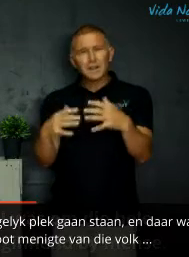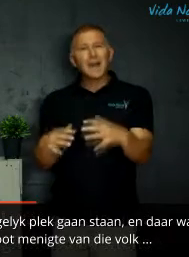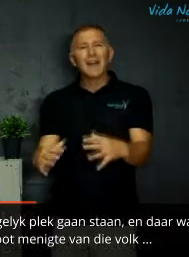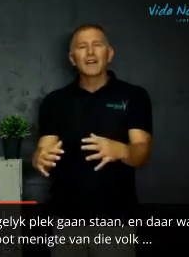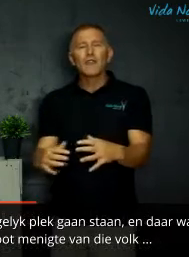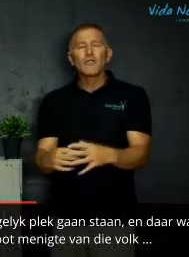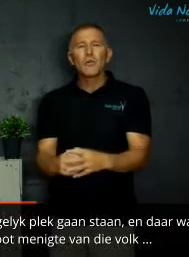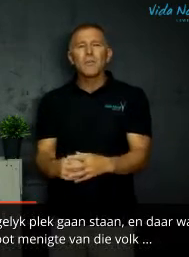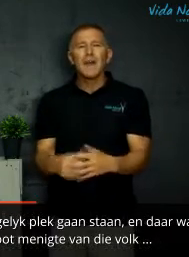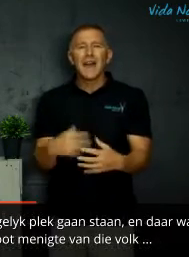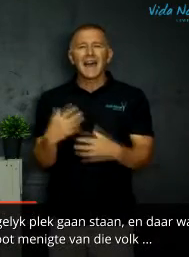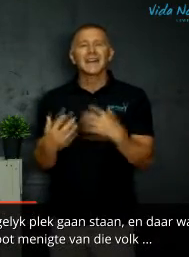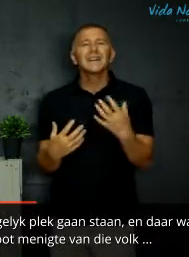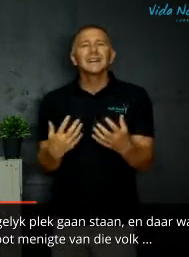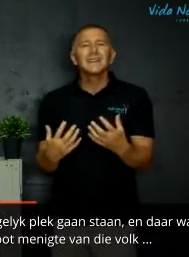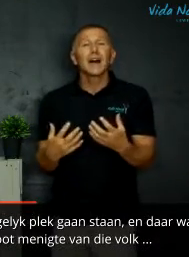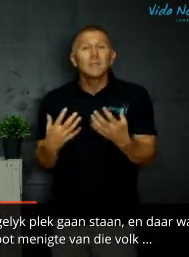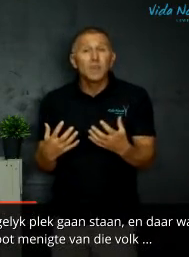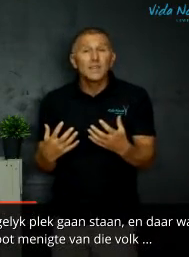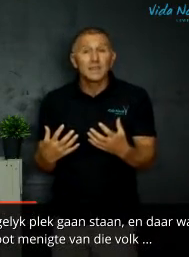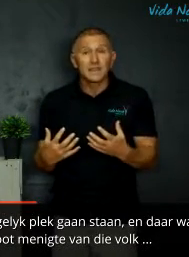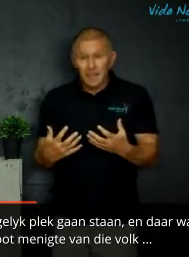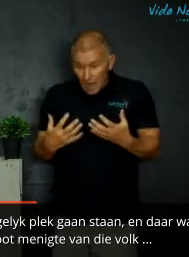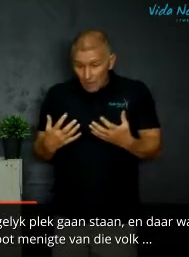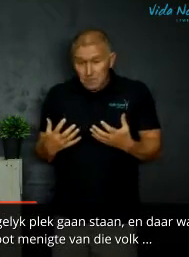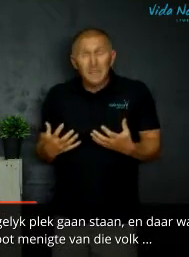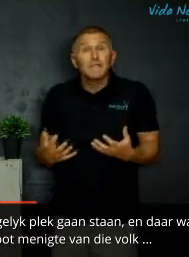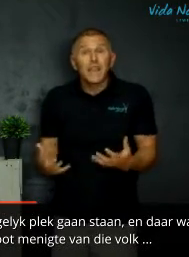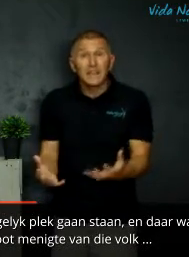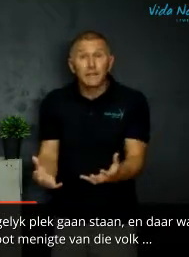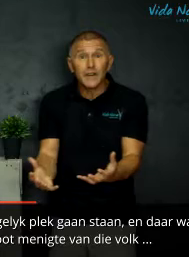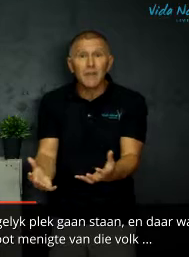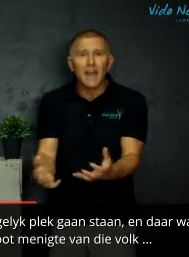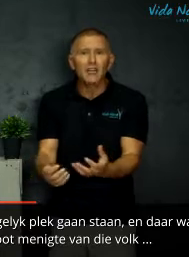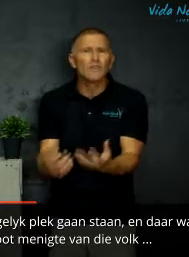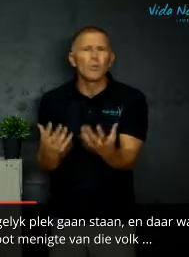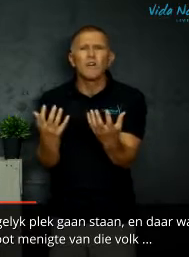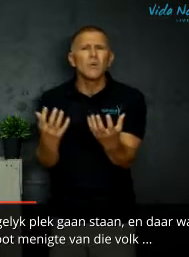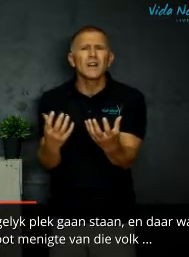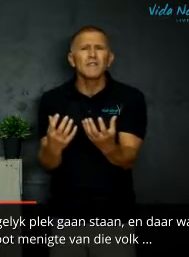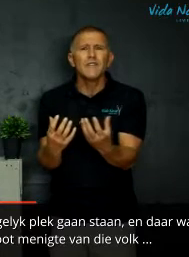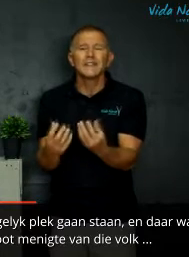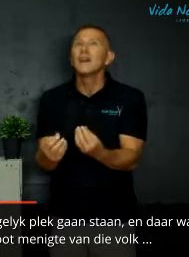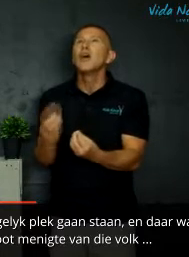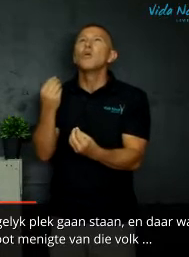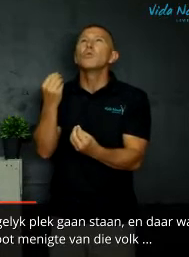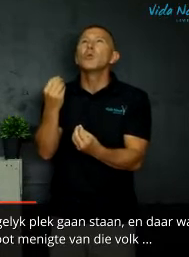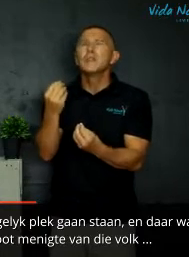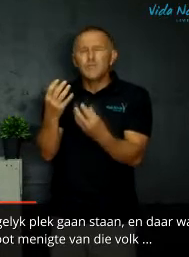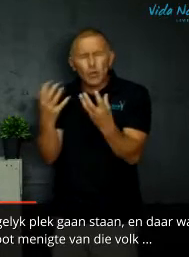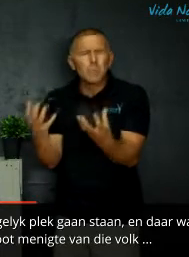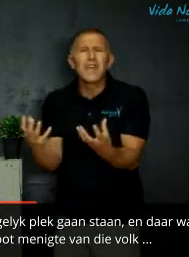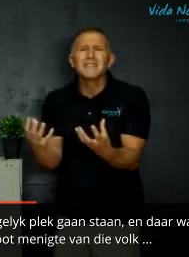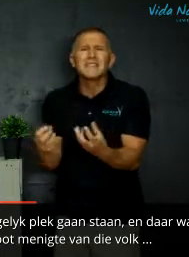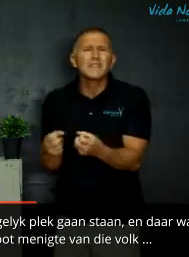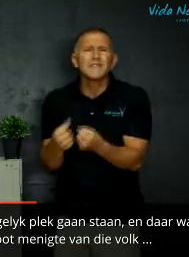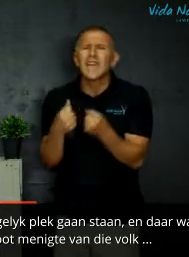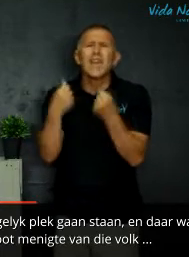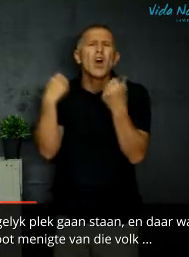van die berg afkom, herinner dit aan Mooses, wat met die wet van die berg afkom. Waar we gaan die wet? Om God lief te hee, om mense lief te hee,